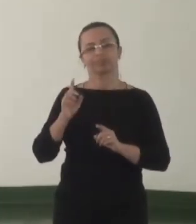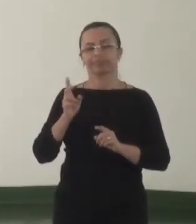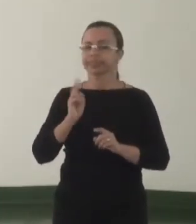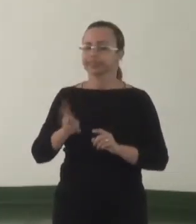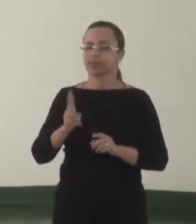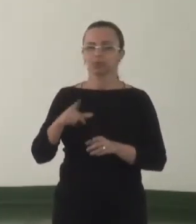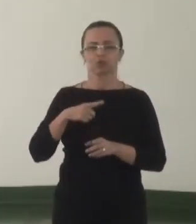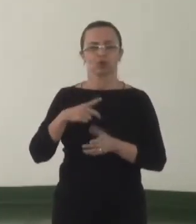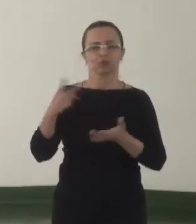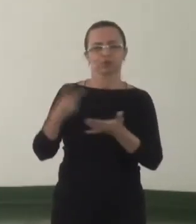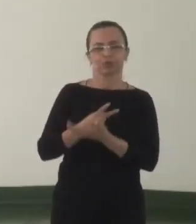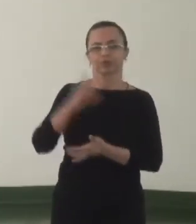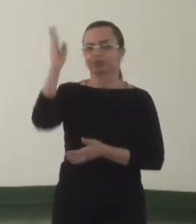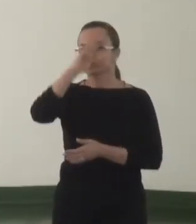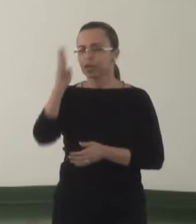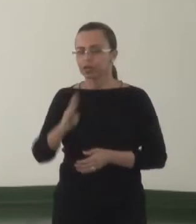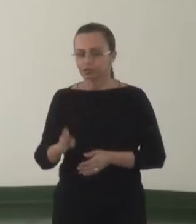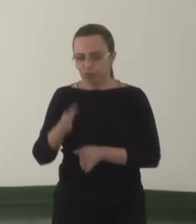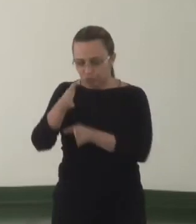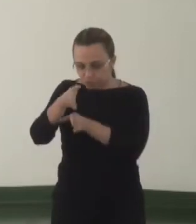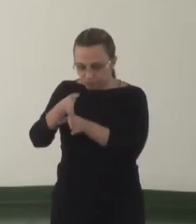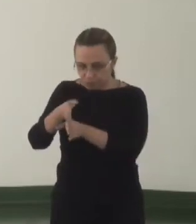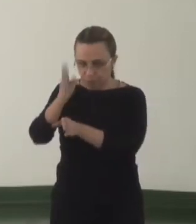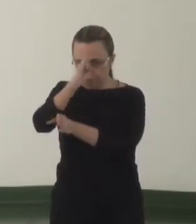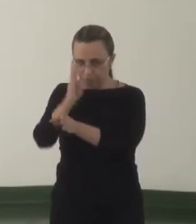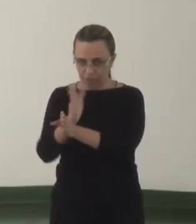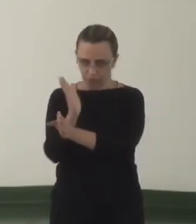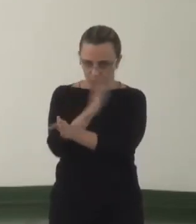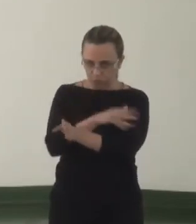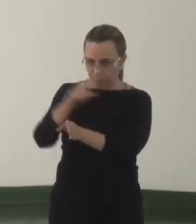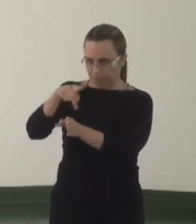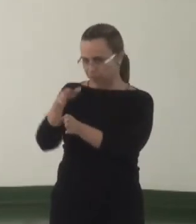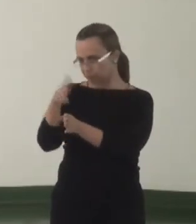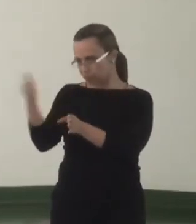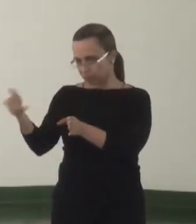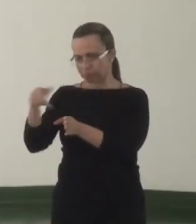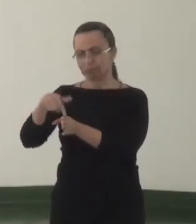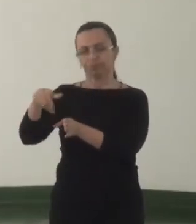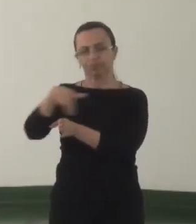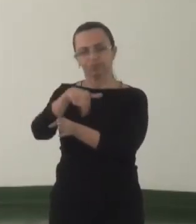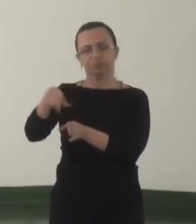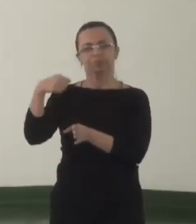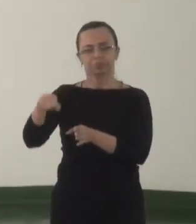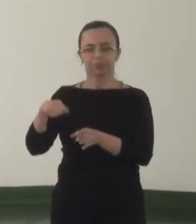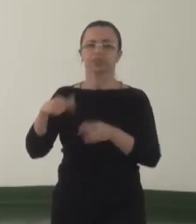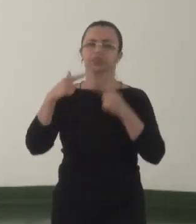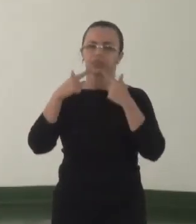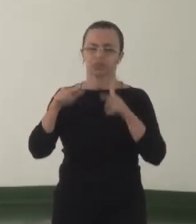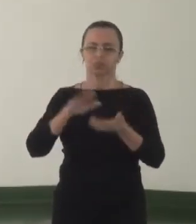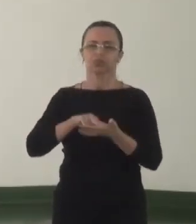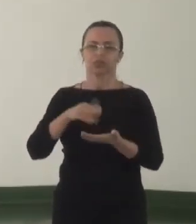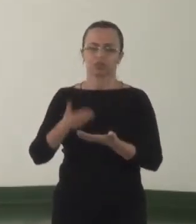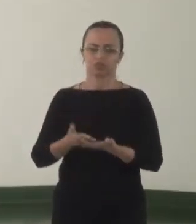as fronteiras nacionais? que o UMP desenvolva